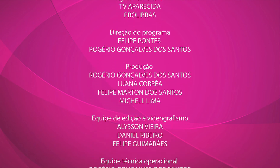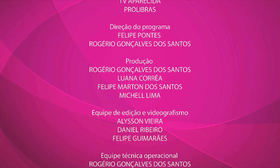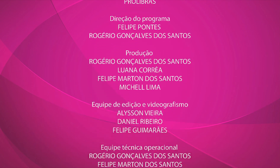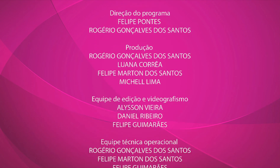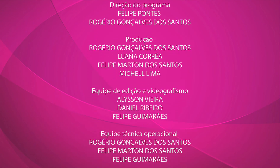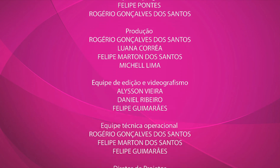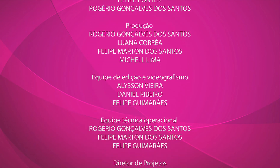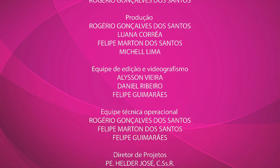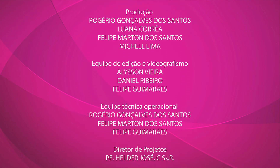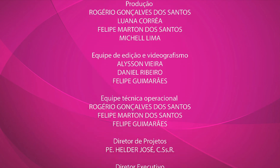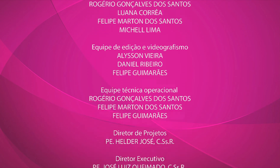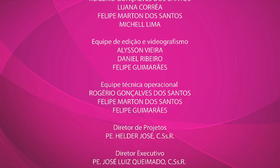Amém. Amém.